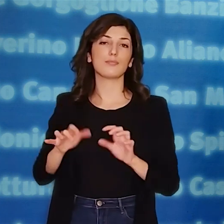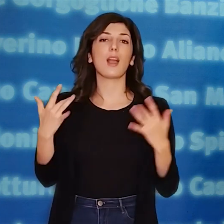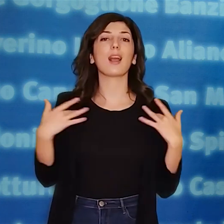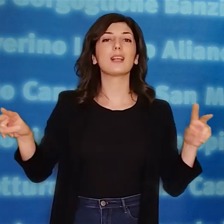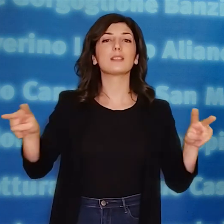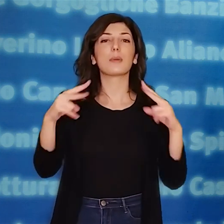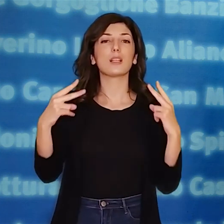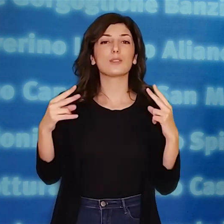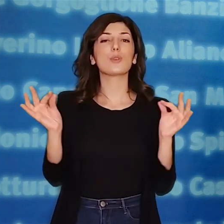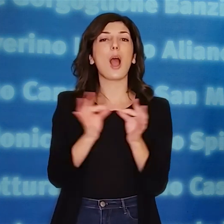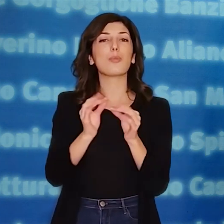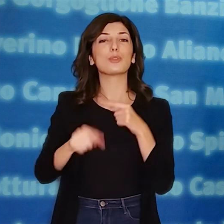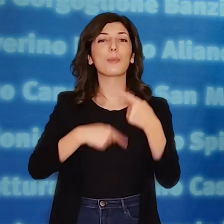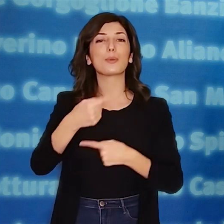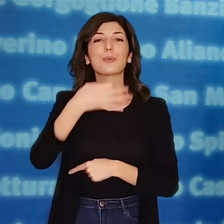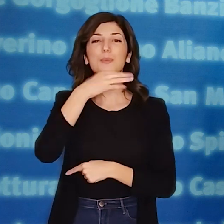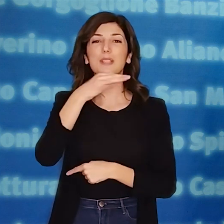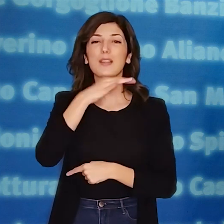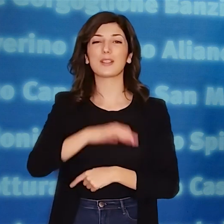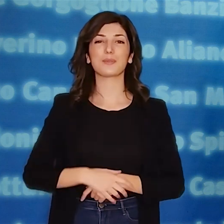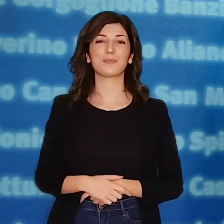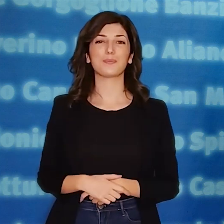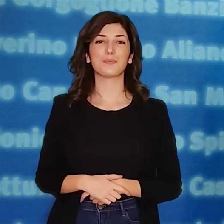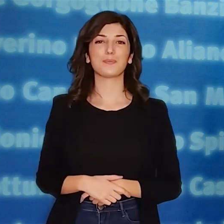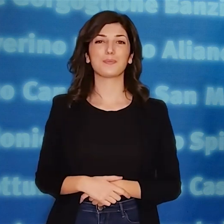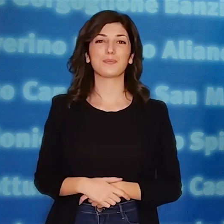Ringraziandovi per l'attenzione vi saluto e vi do appuntamento al prossimo intervento.